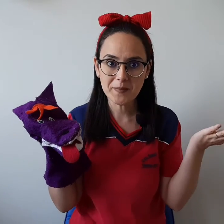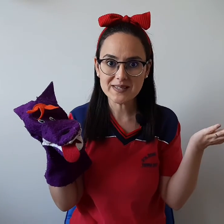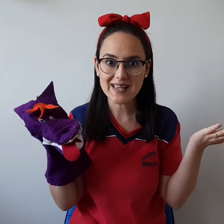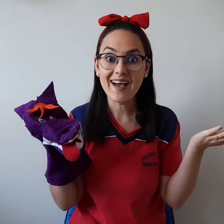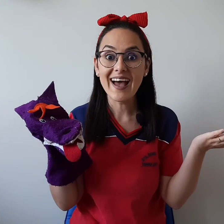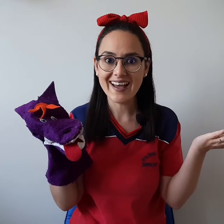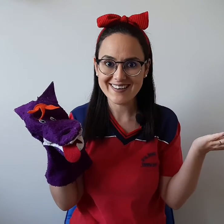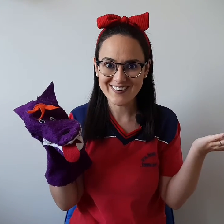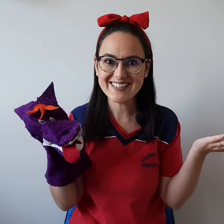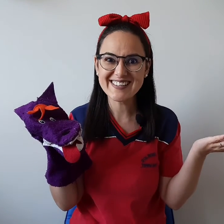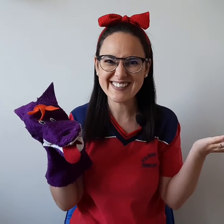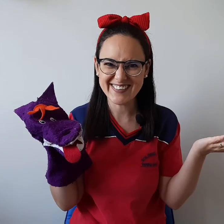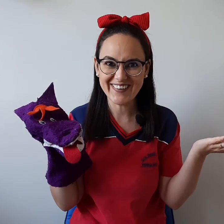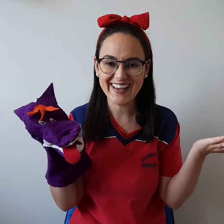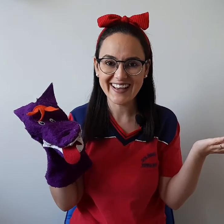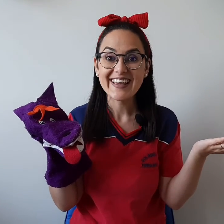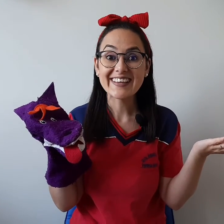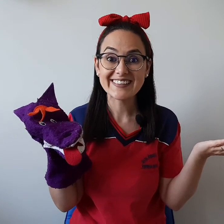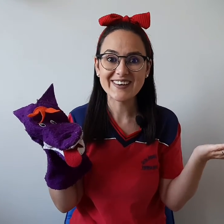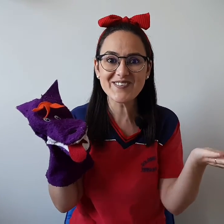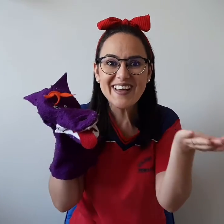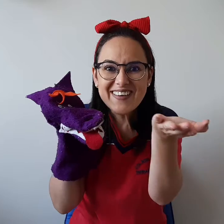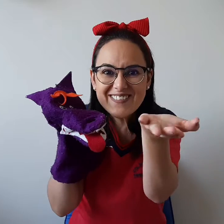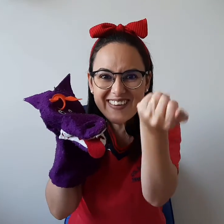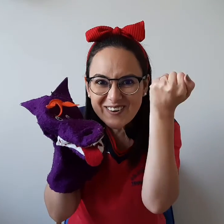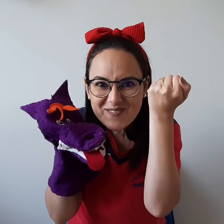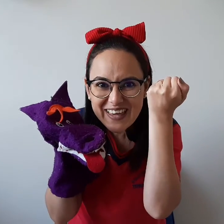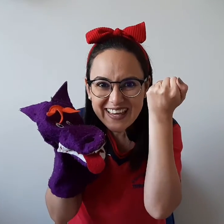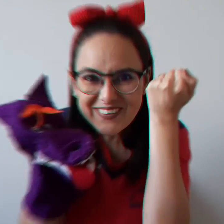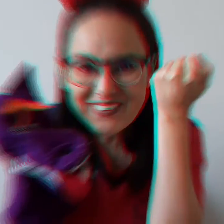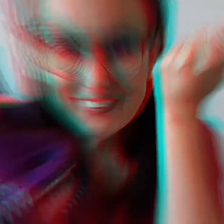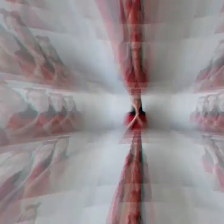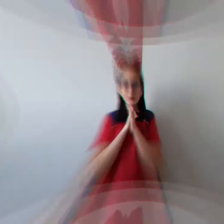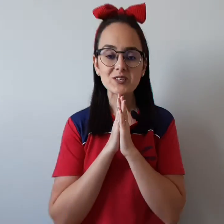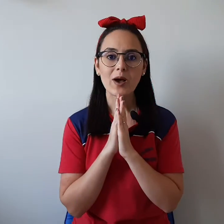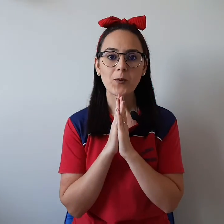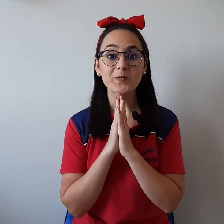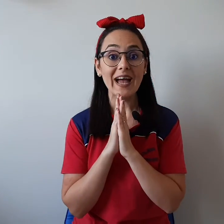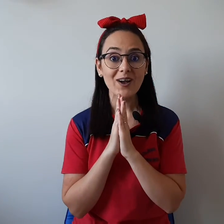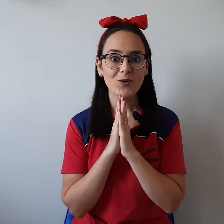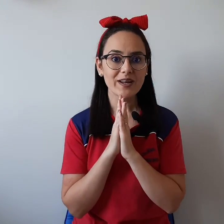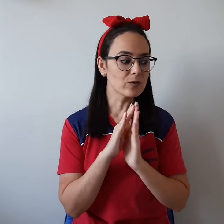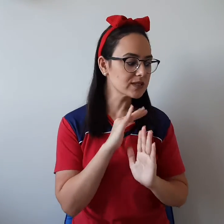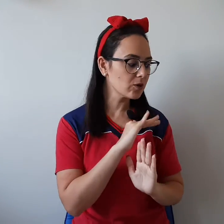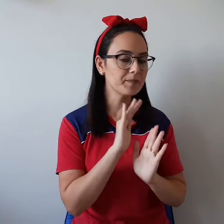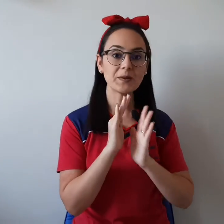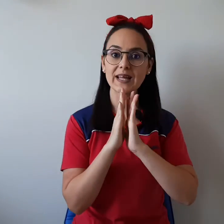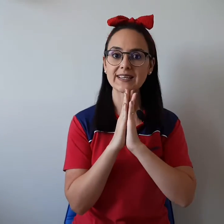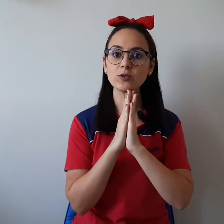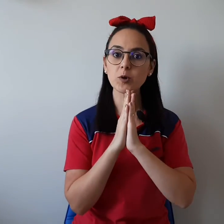começar a nossa história? Então, vem comigo! Bom, pessoal, agora o Seu Lobinho está aqui